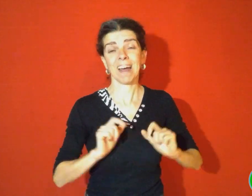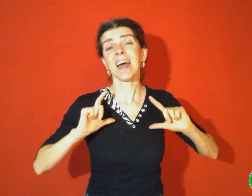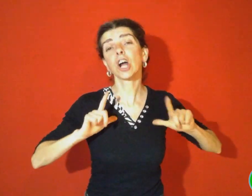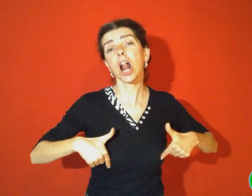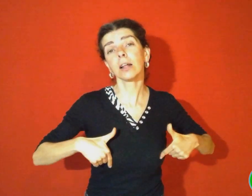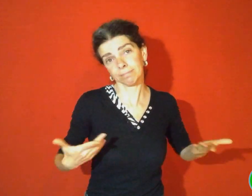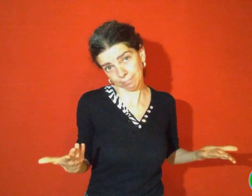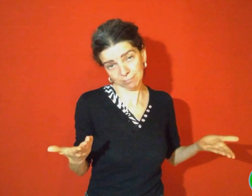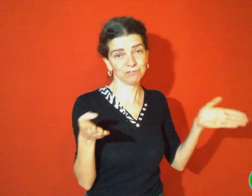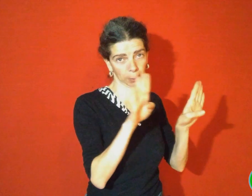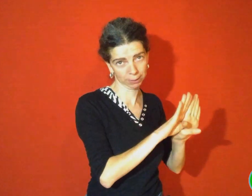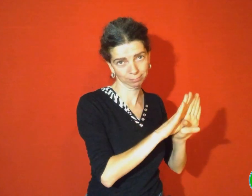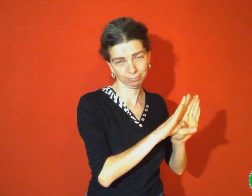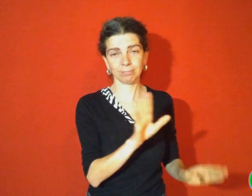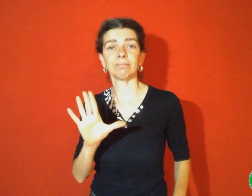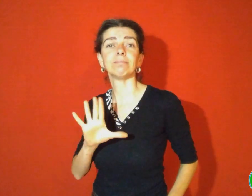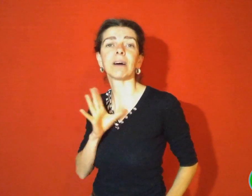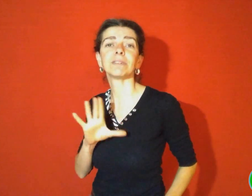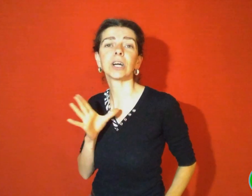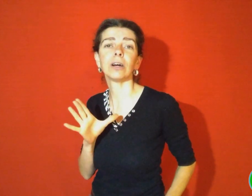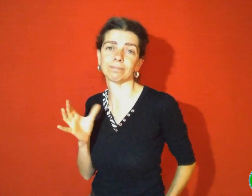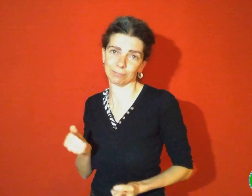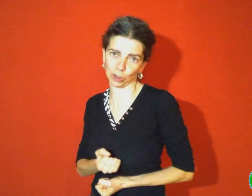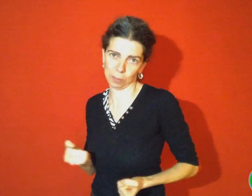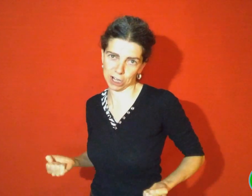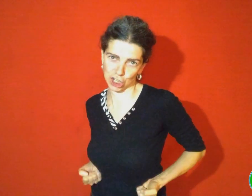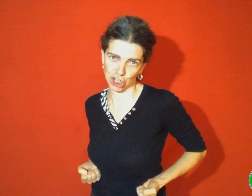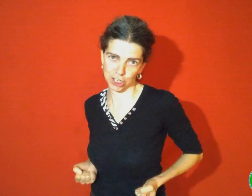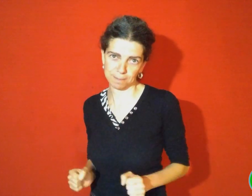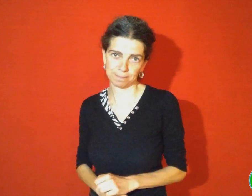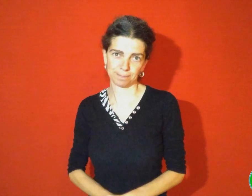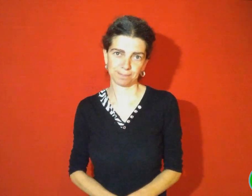Les écoles étaient vides et les maîtres étaient en chômage.